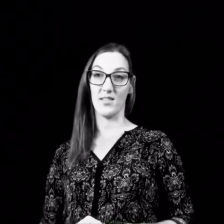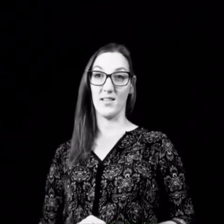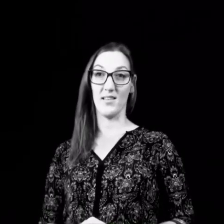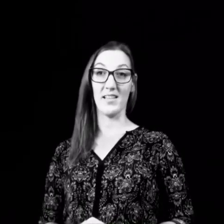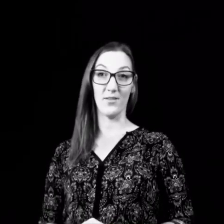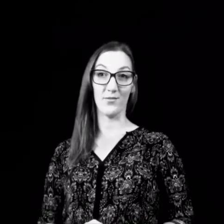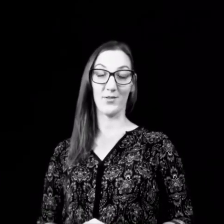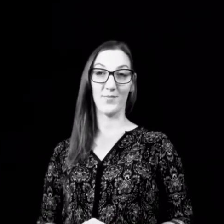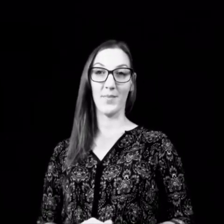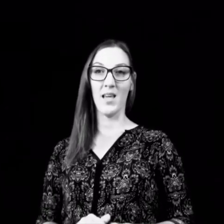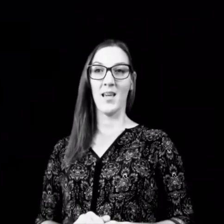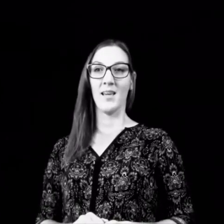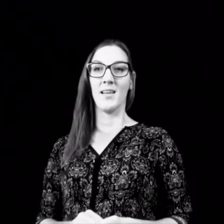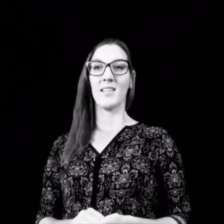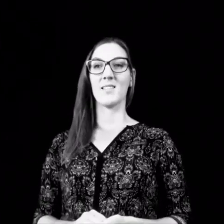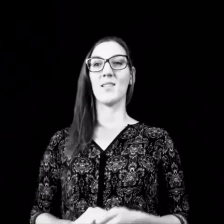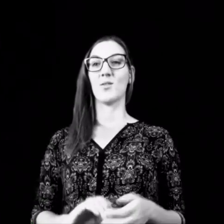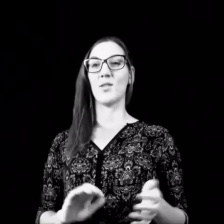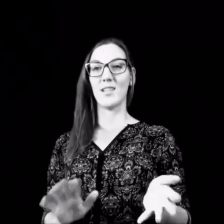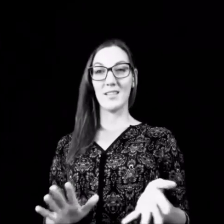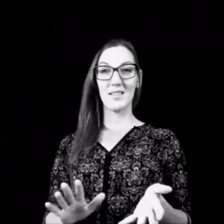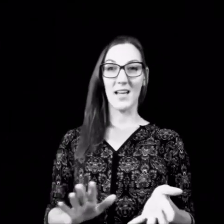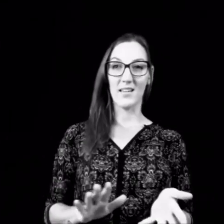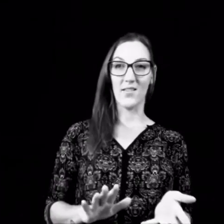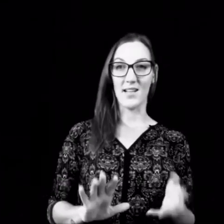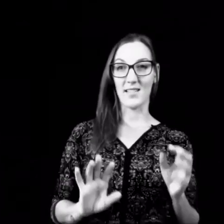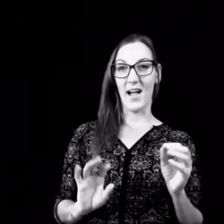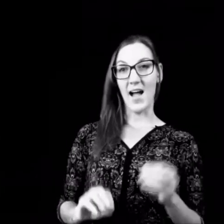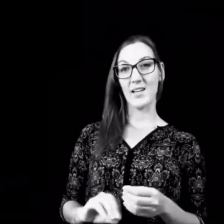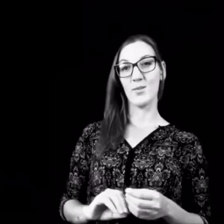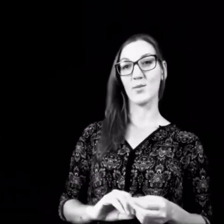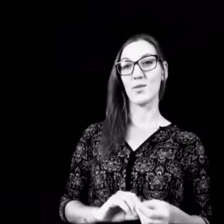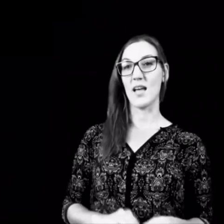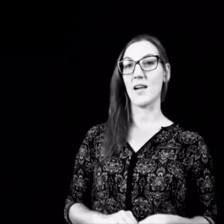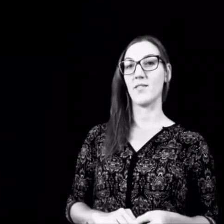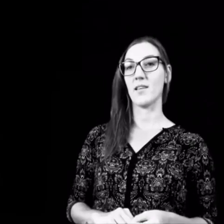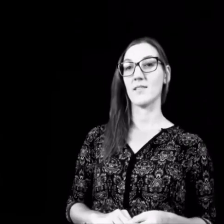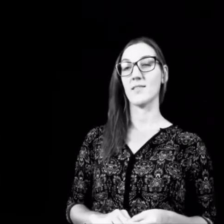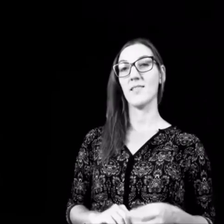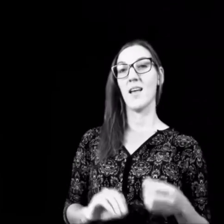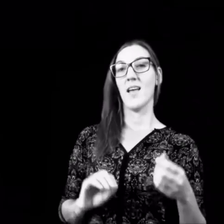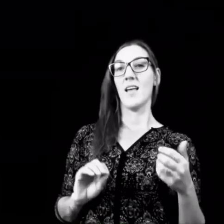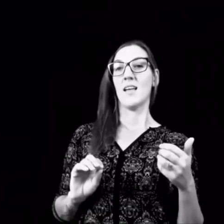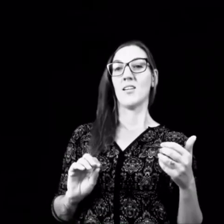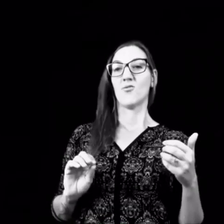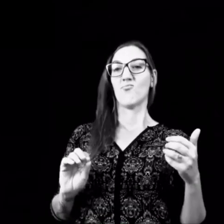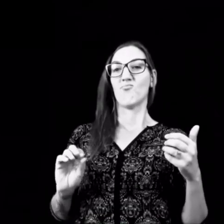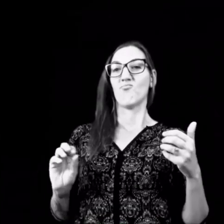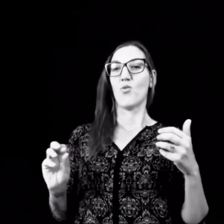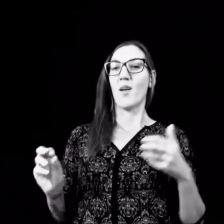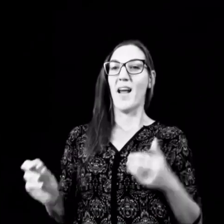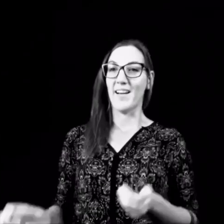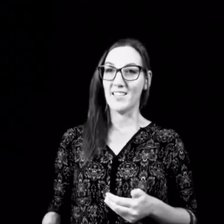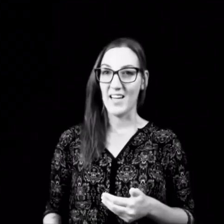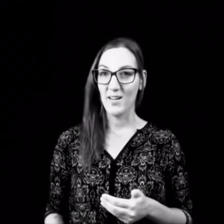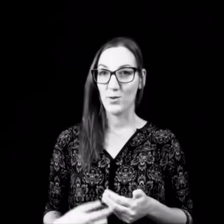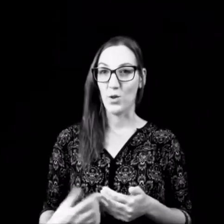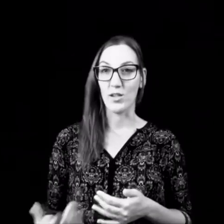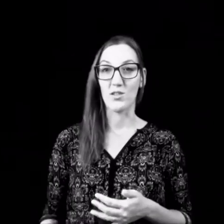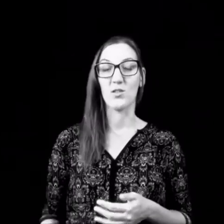hilft. Jetzt ist natürlich interessanterweise gerade im Sozialwesen, wo man eigentlich denken sollte, das ist